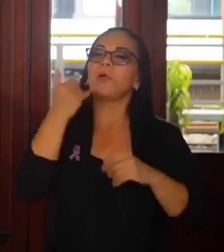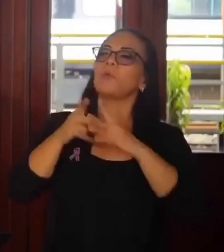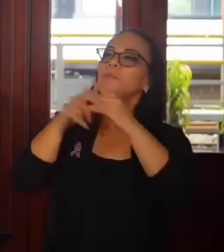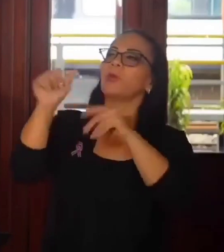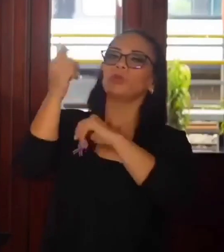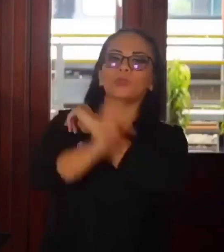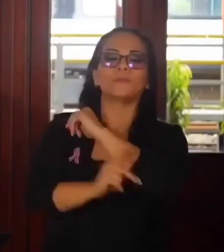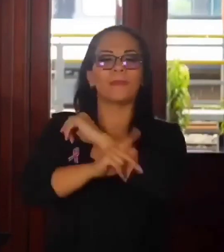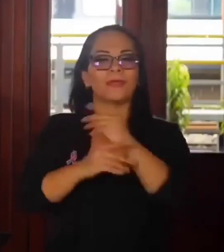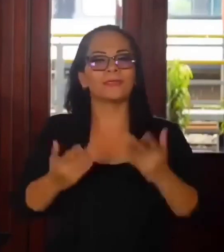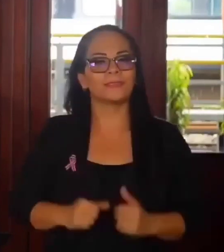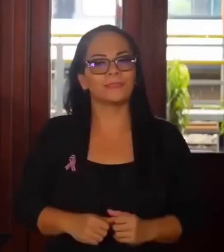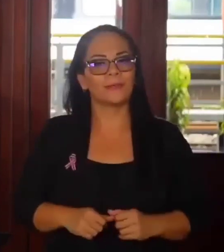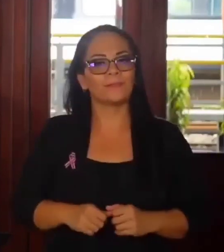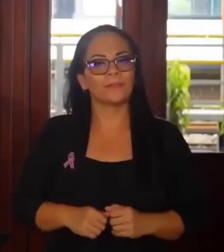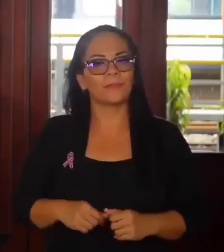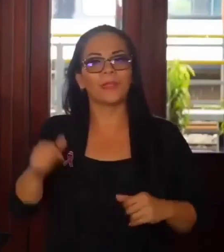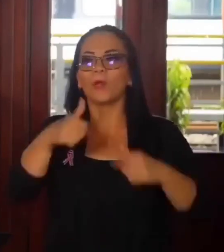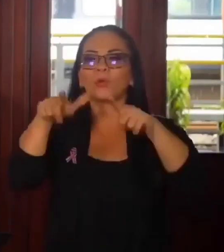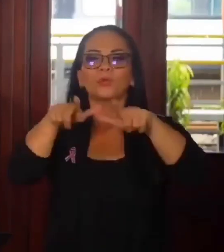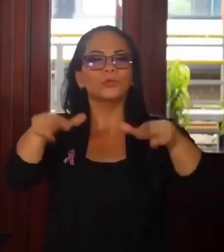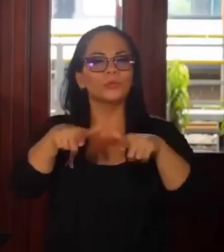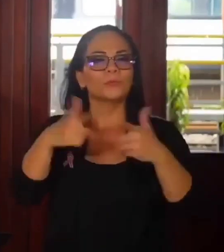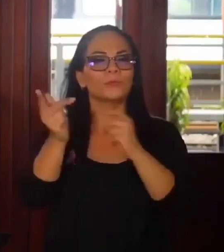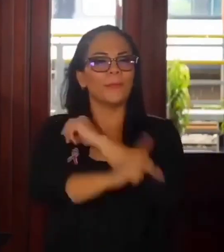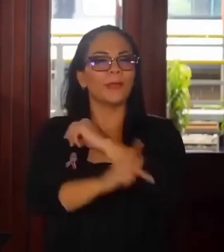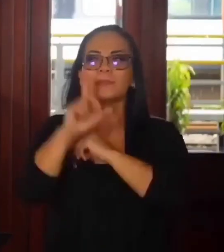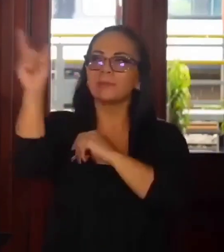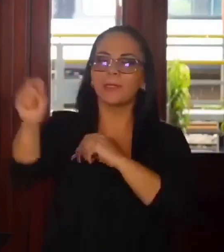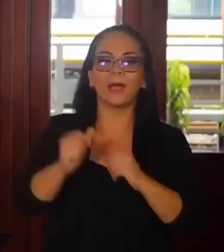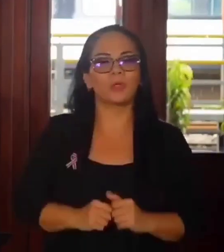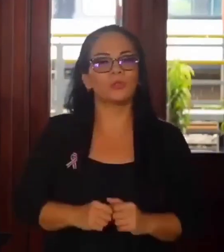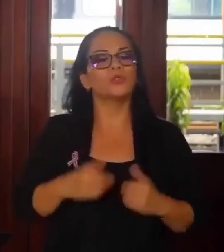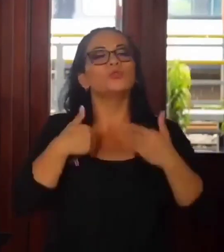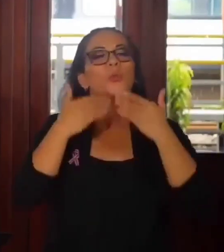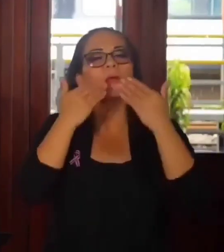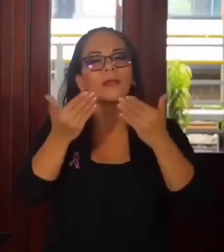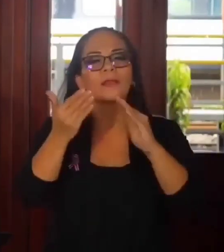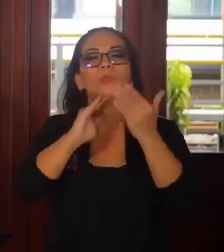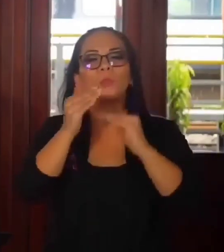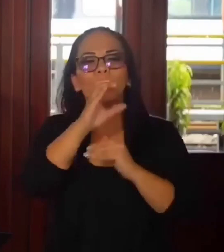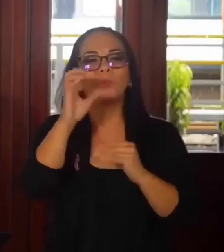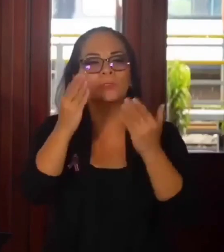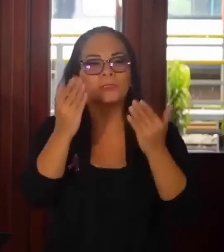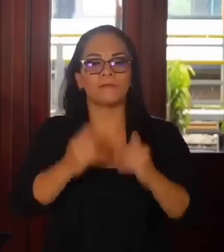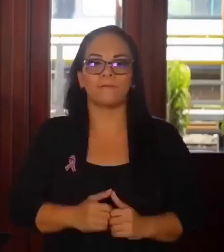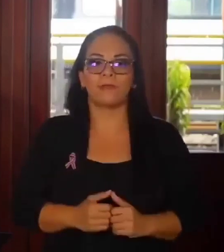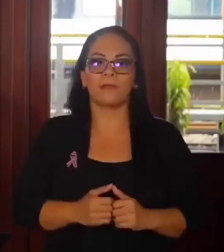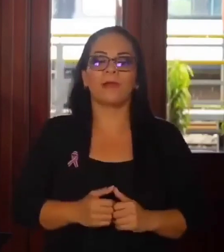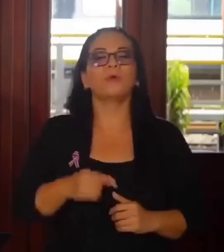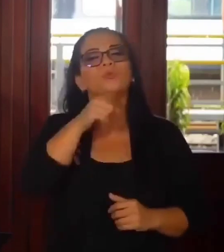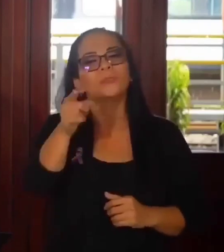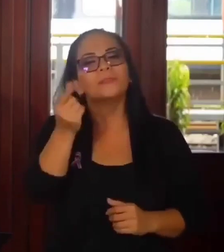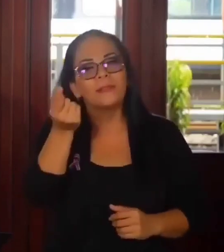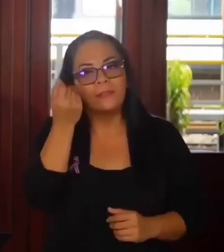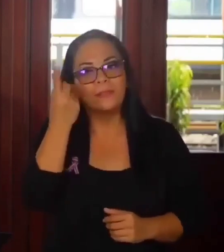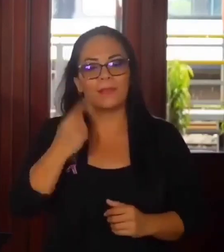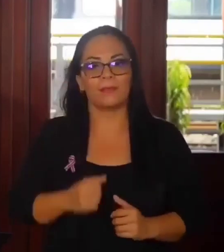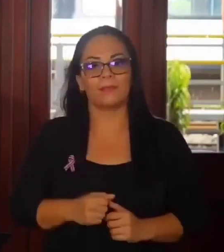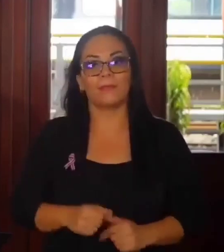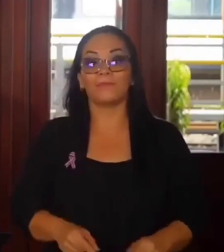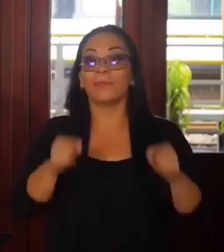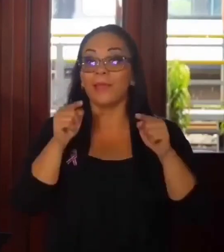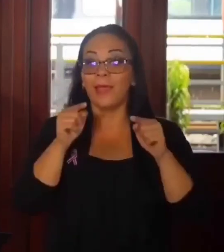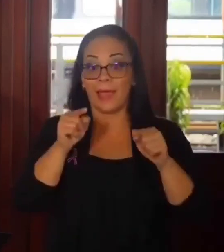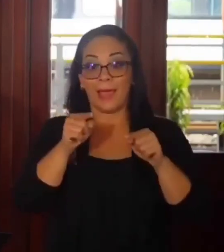en territorios lejanos. yo le agradezco al pueblo de Costa Rica que entiendan que esto no